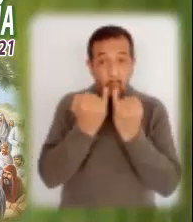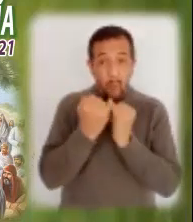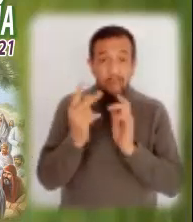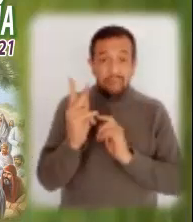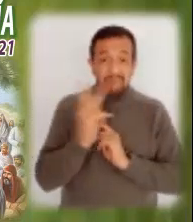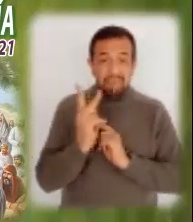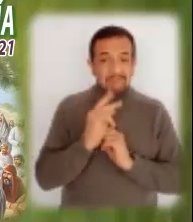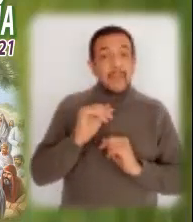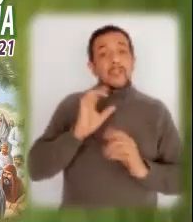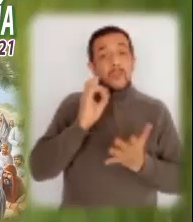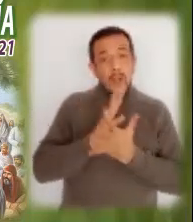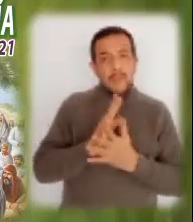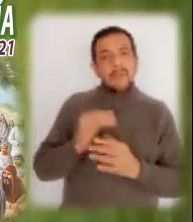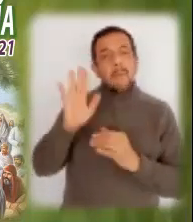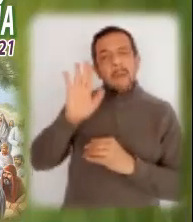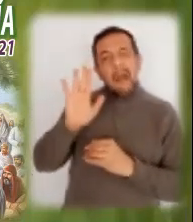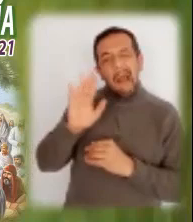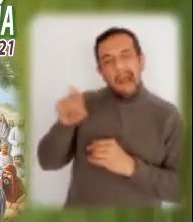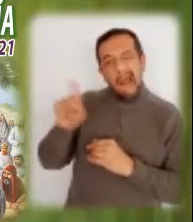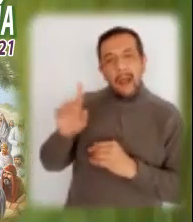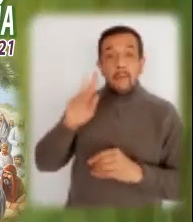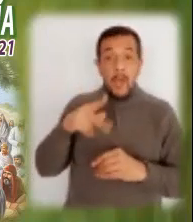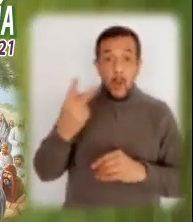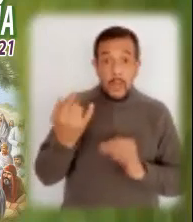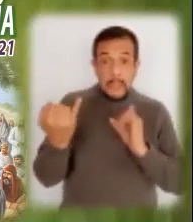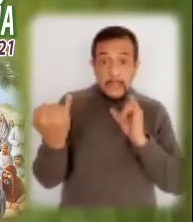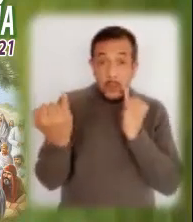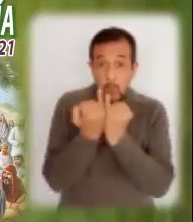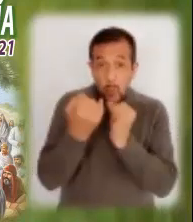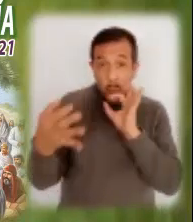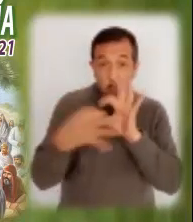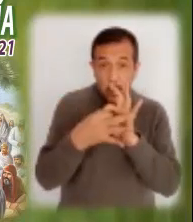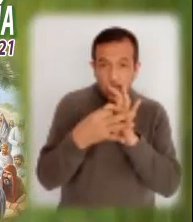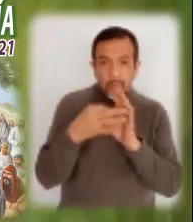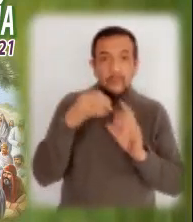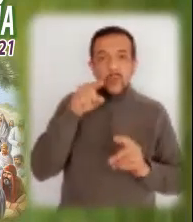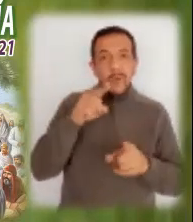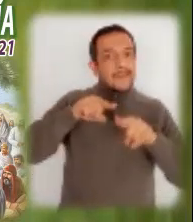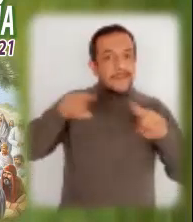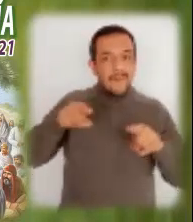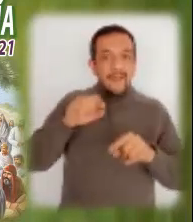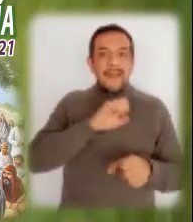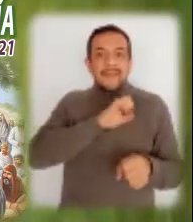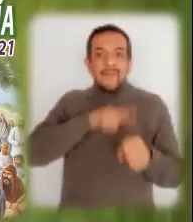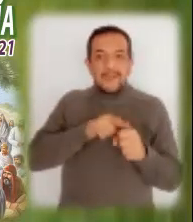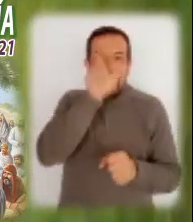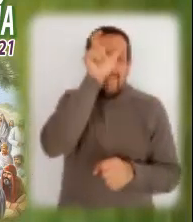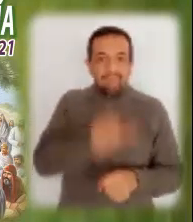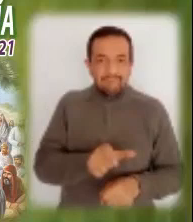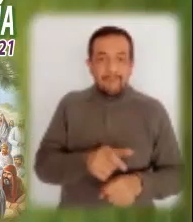Podrás tener muchos que se parecen a ti, pero al final tú eres diferente, eres especial.